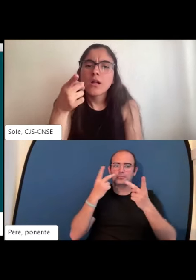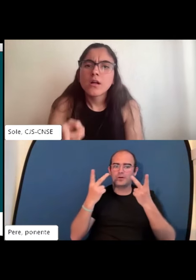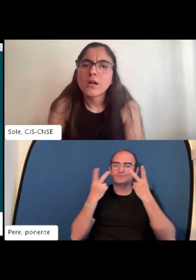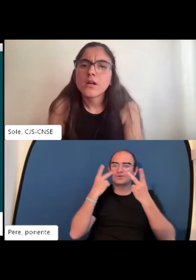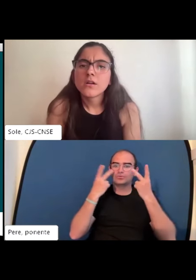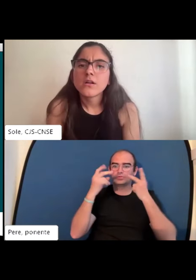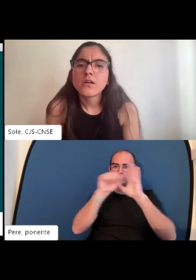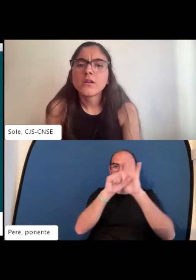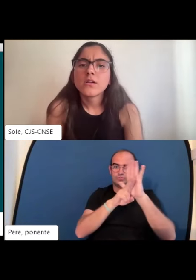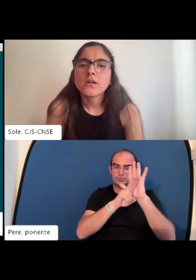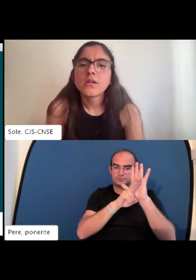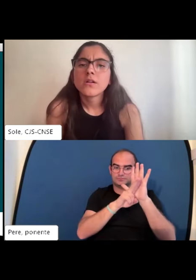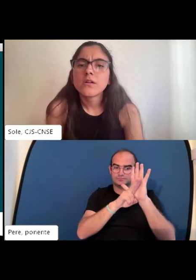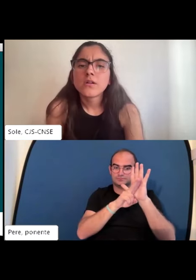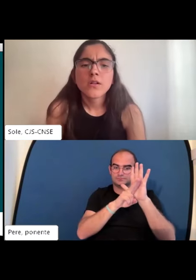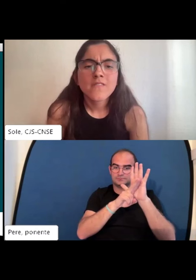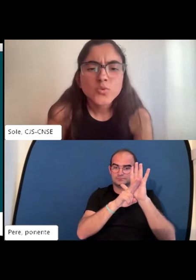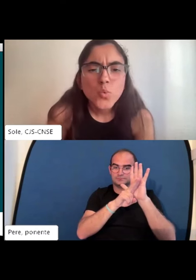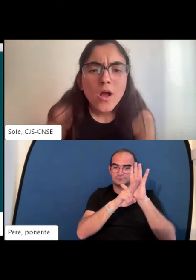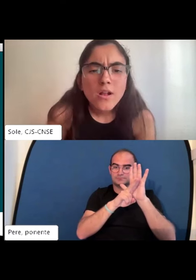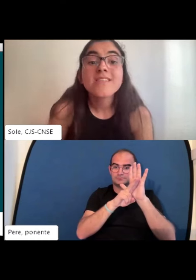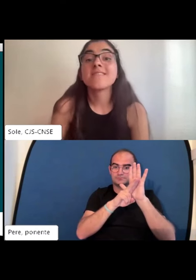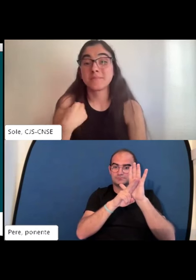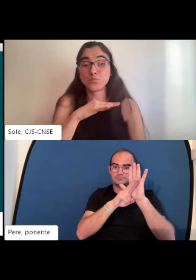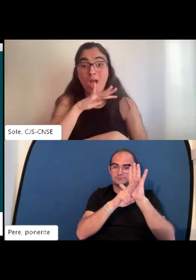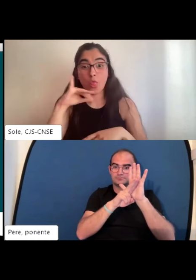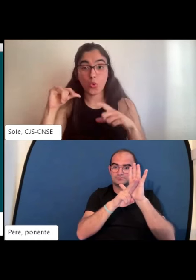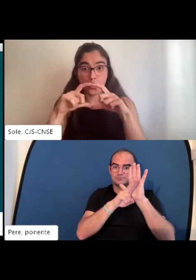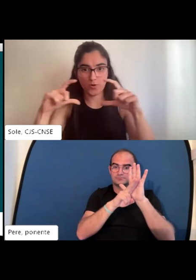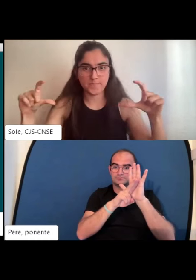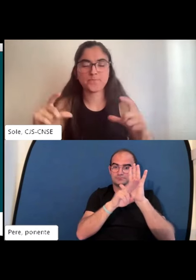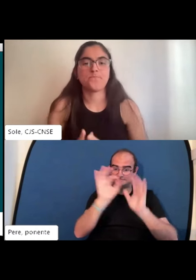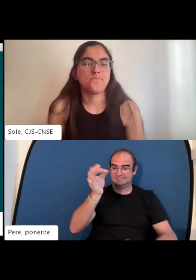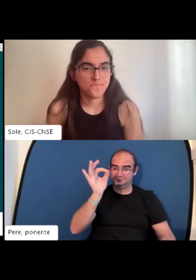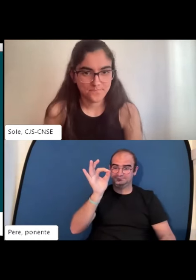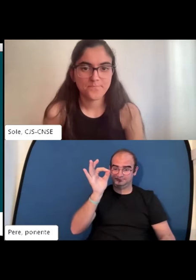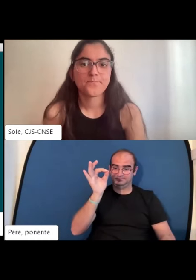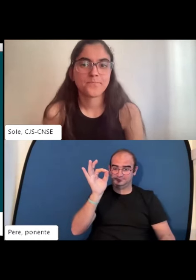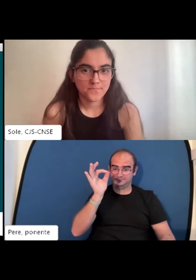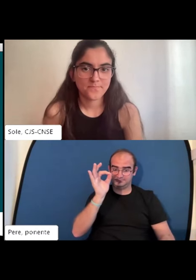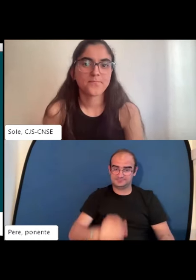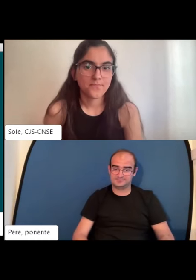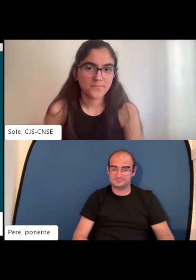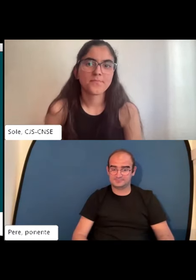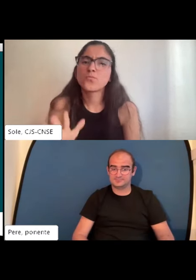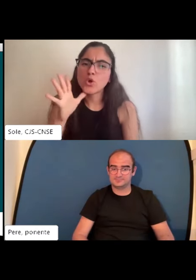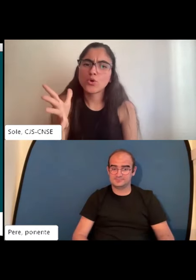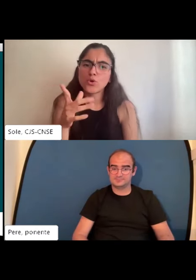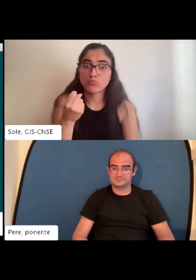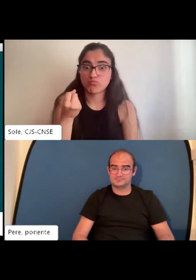¿y cuáles son? yo la que uso más es VisualCV la azul de abajo